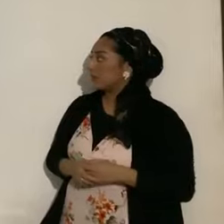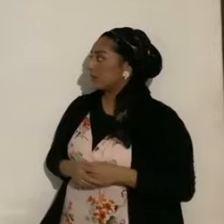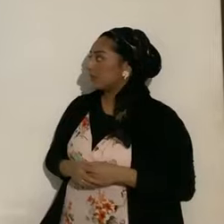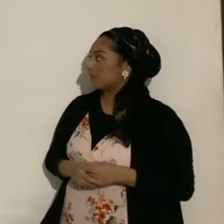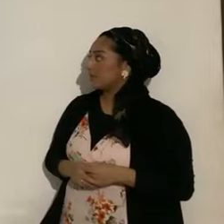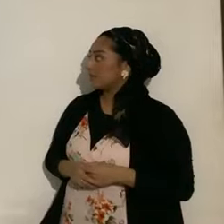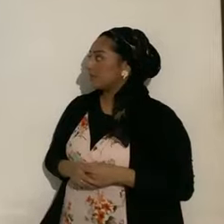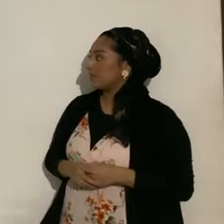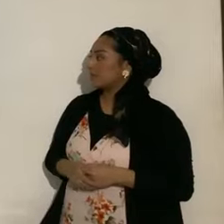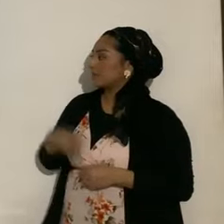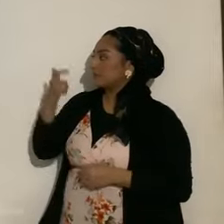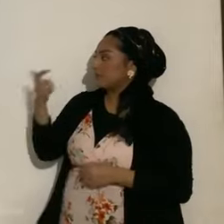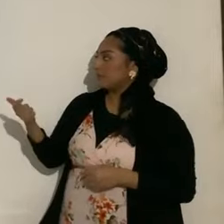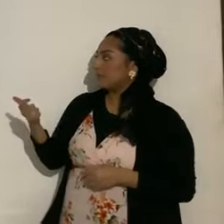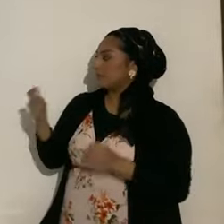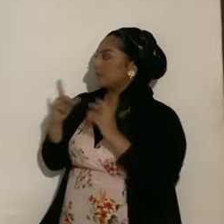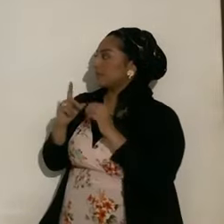Perfecto, vean, una vez más,